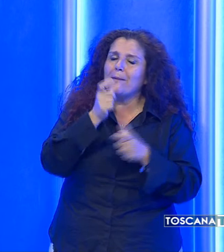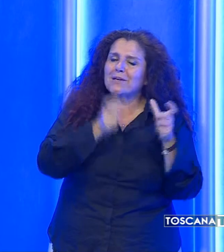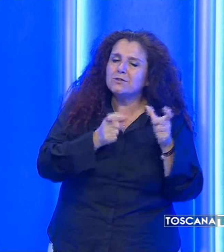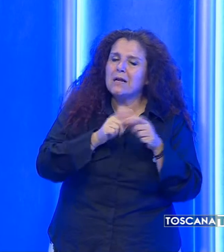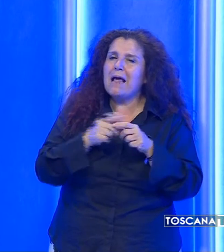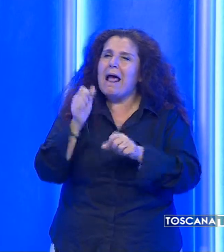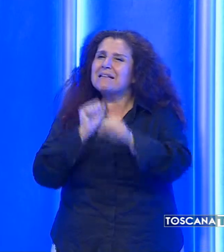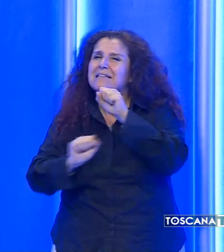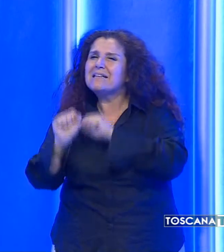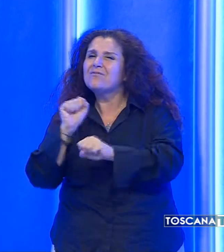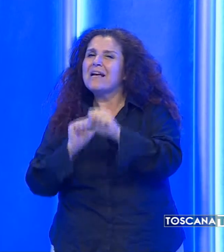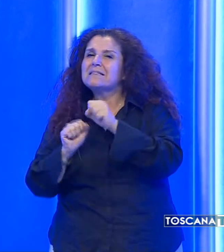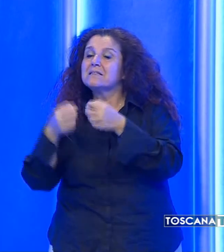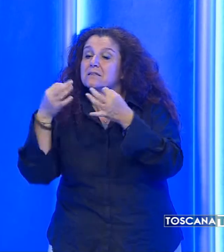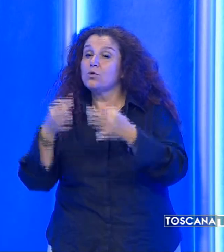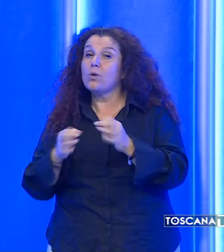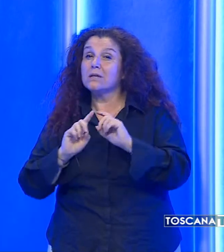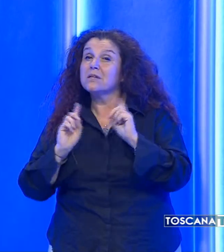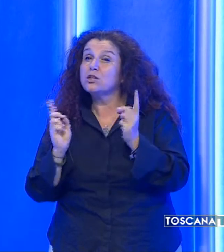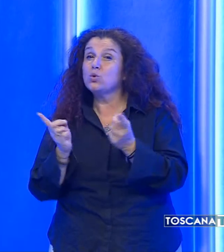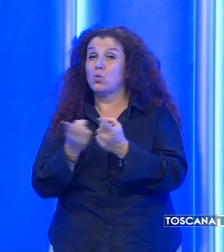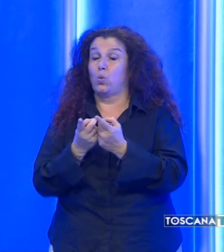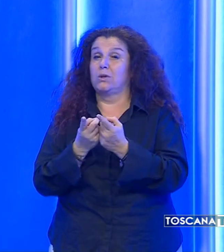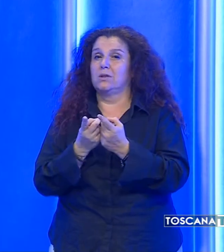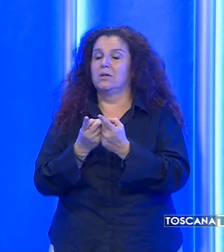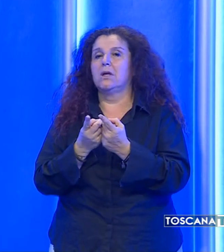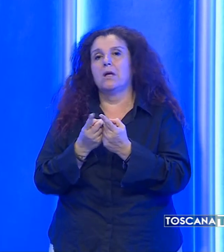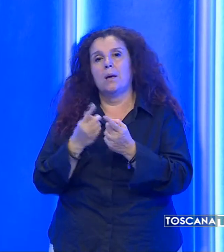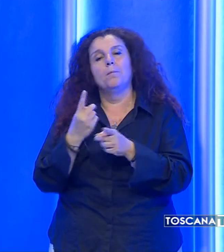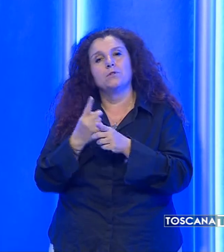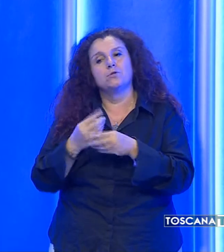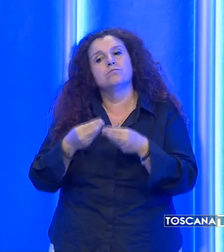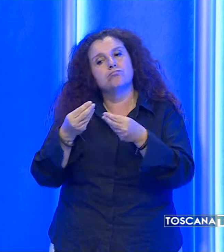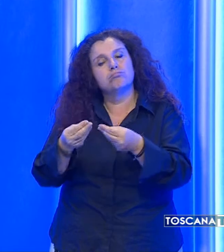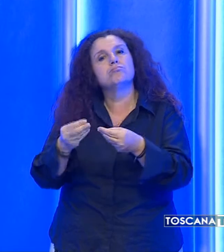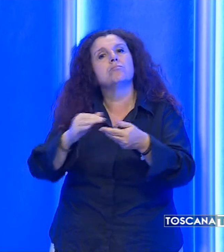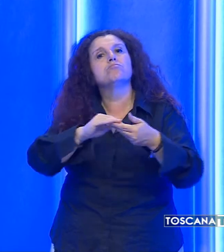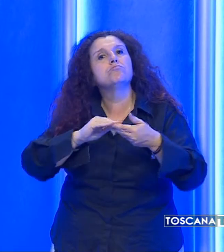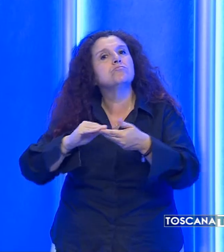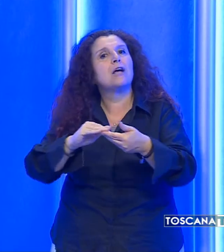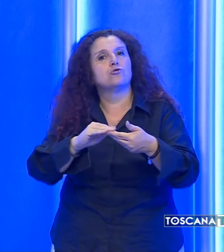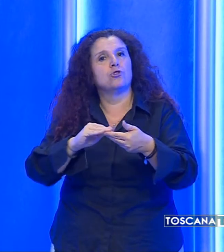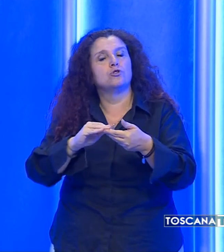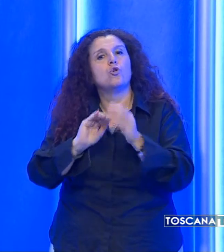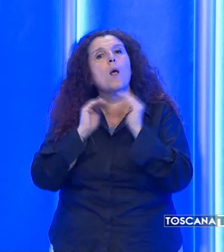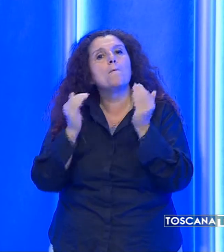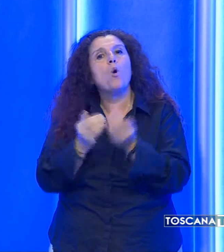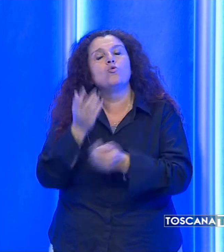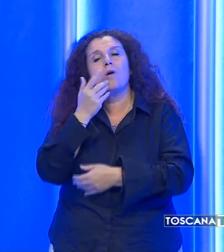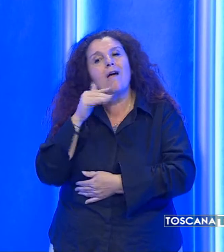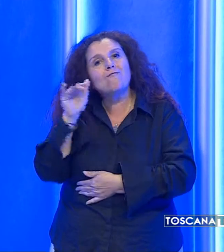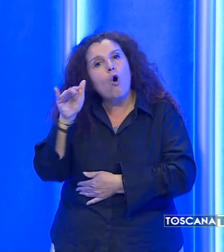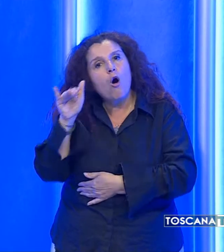della sicurezza di tutti e tutte vi ha reso come associazione Il Mondo che Vorrei è